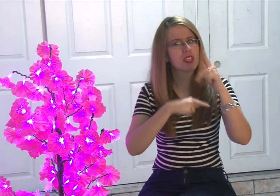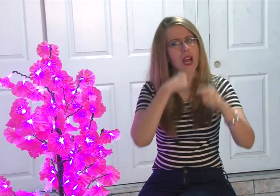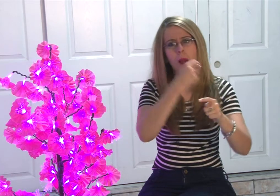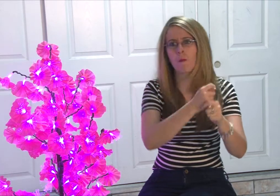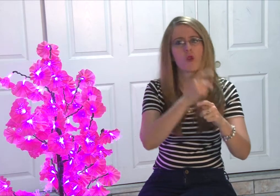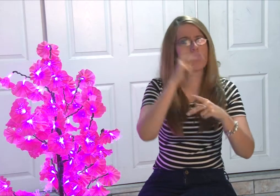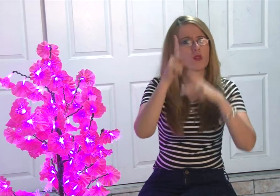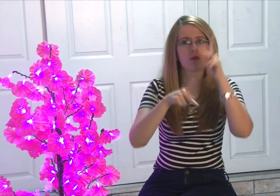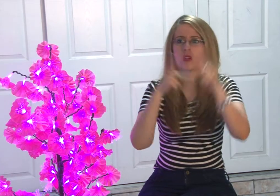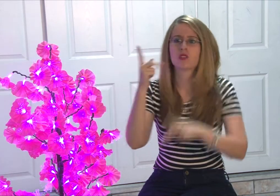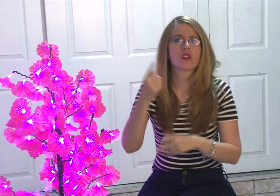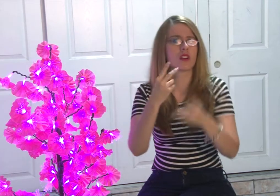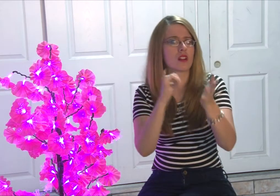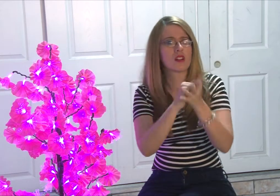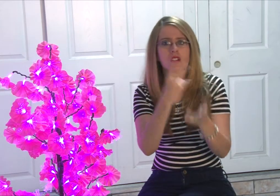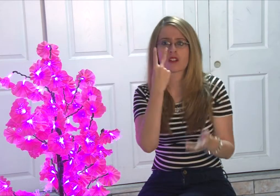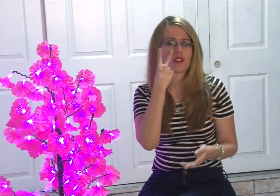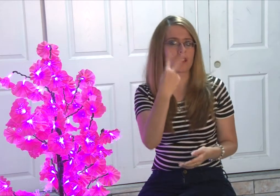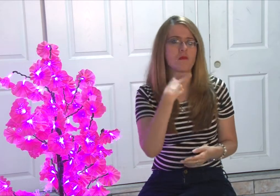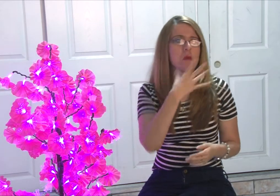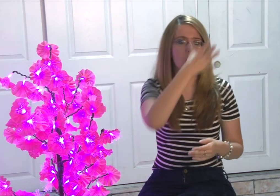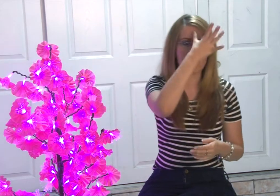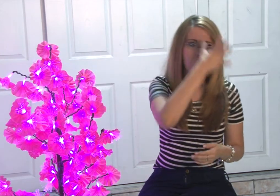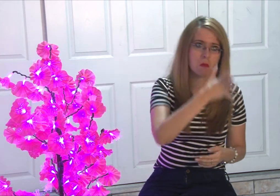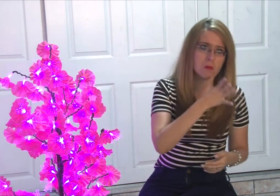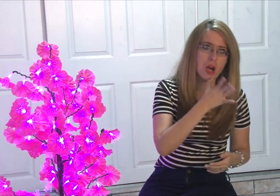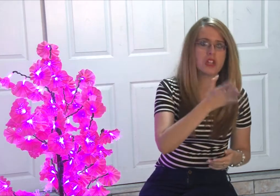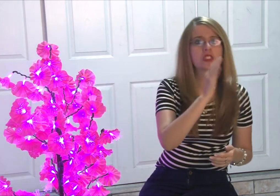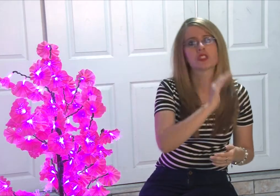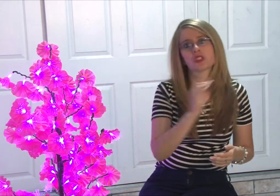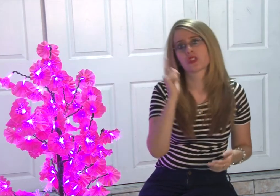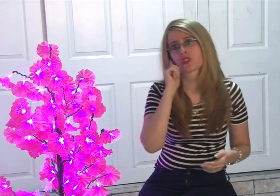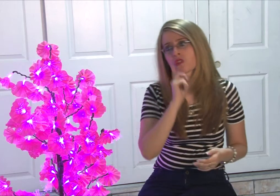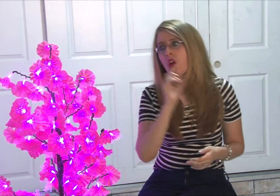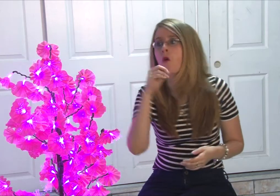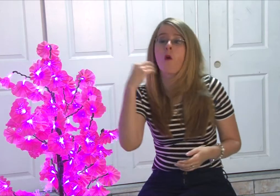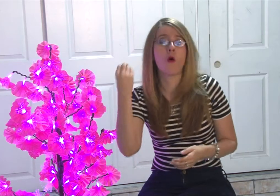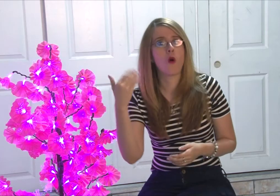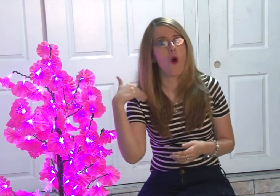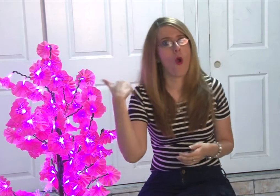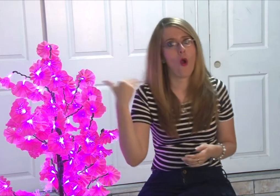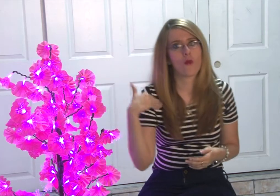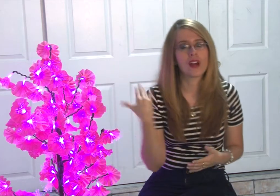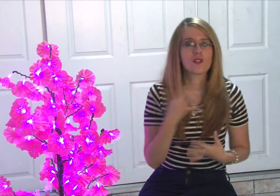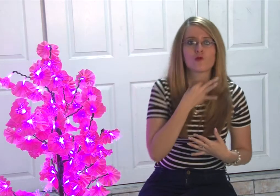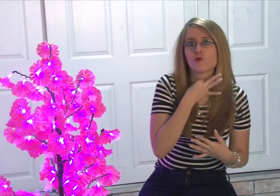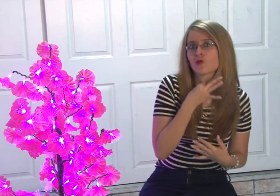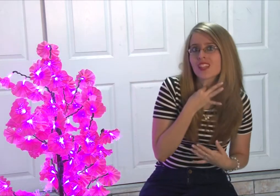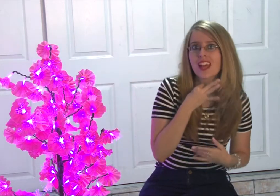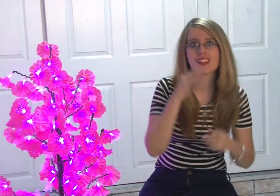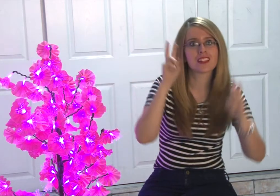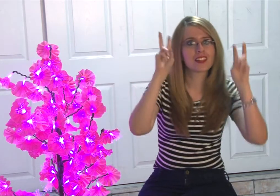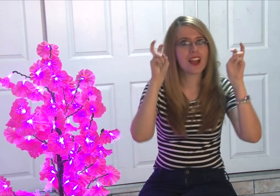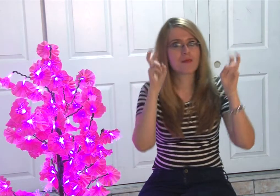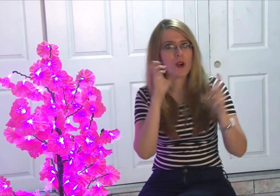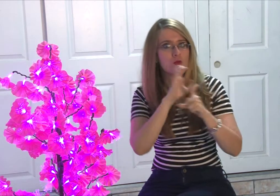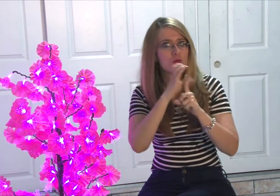A las personas de todo tipo que me miran, padres, madres de niños, jóvenes, personas